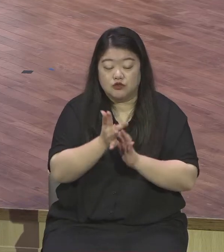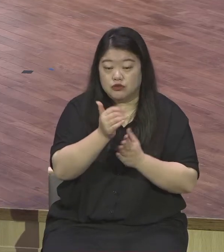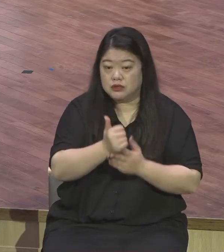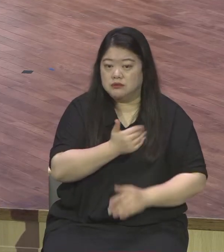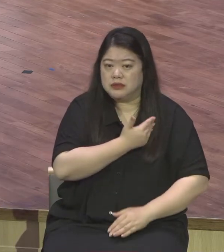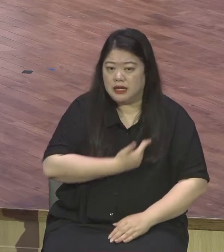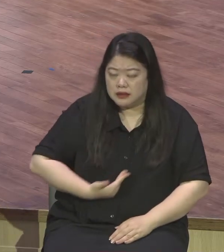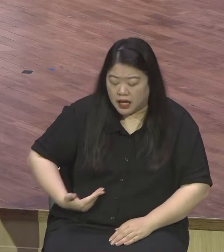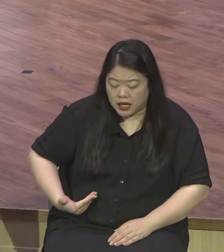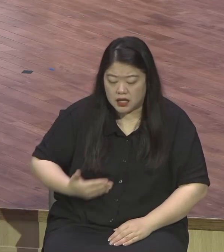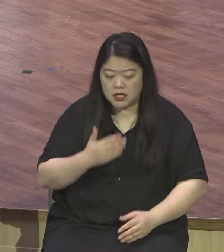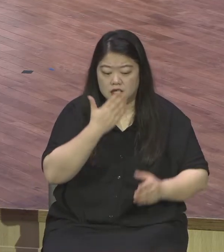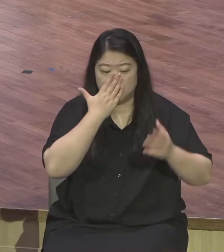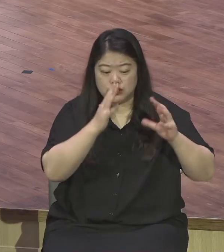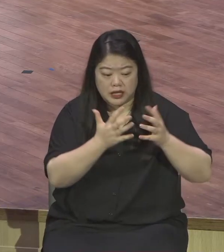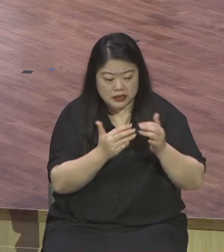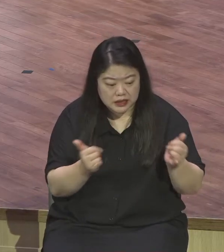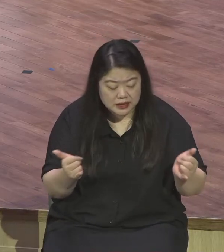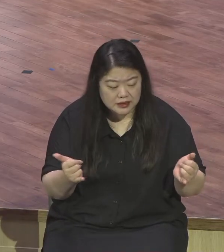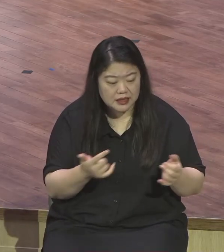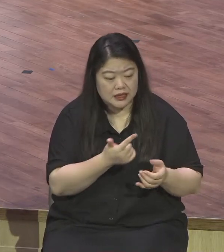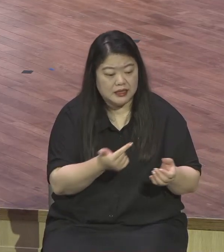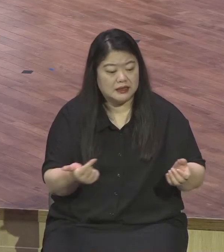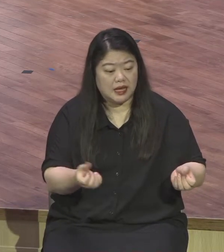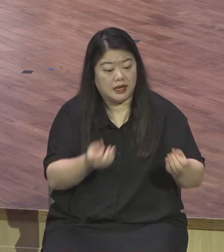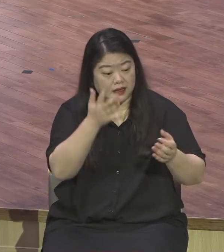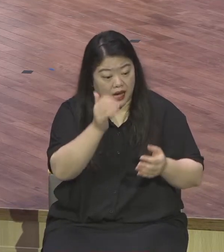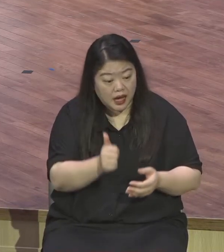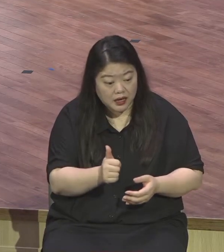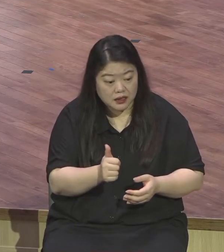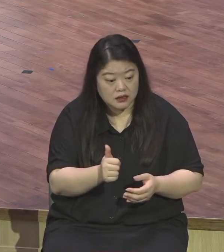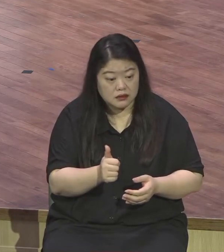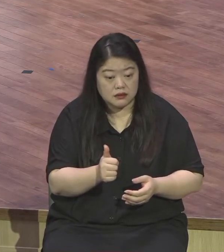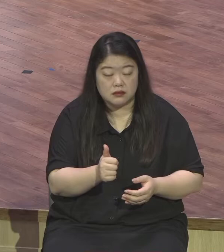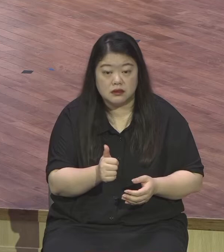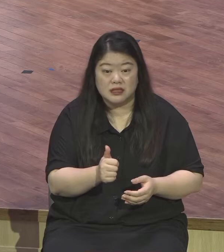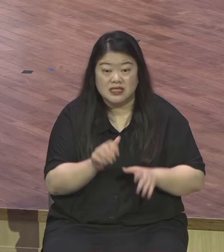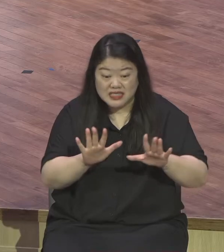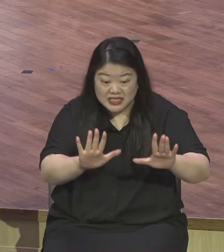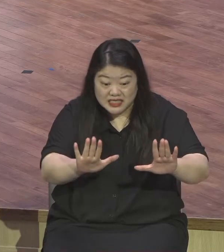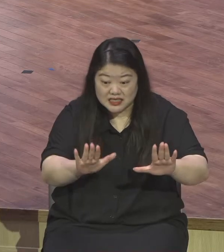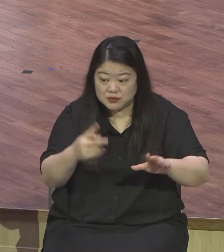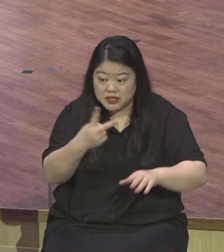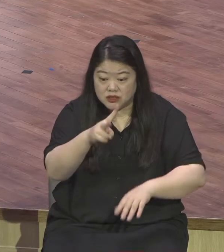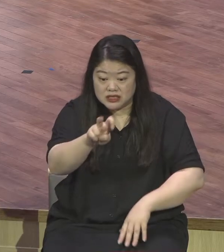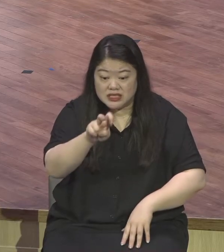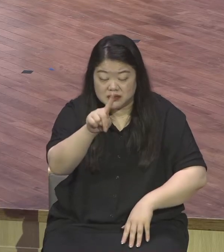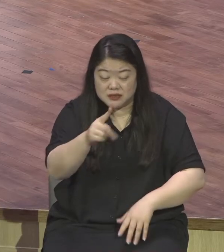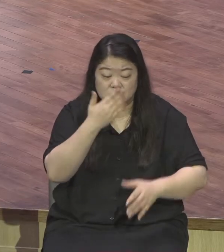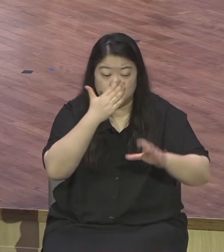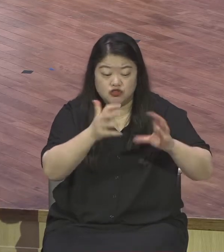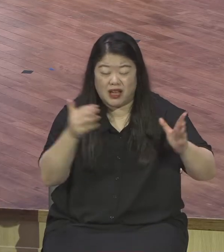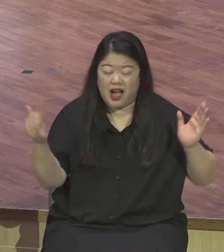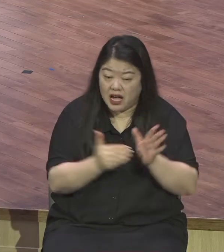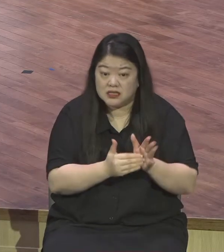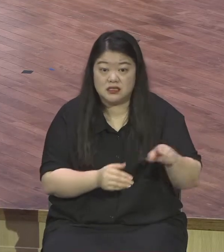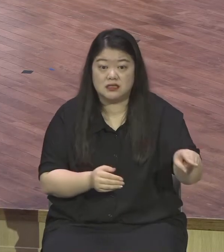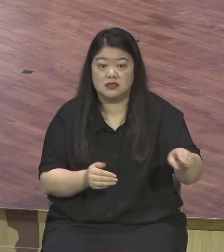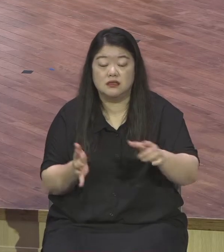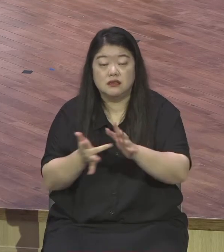것입니다 지금 또 이런 오류를 계속 범하고 있습니다 기독교의 본질을 사람들이 놓치고